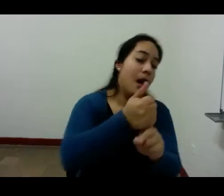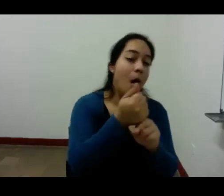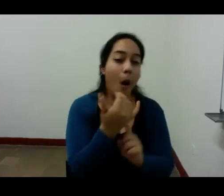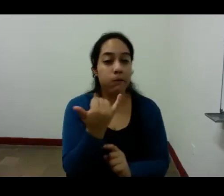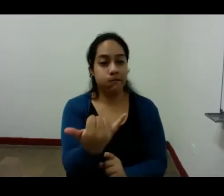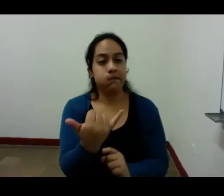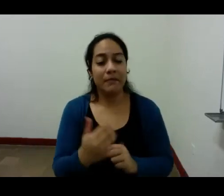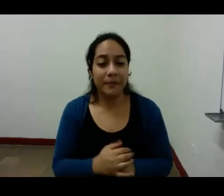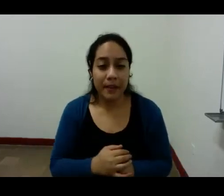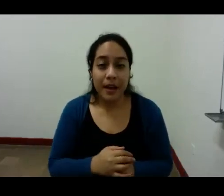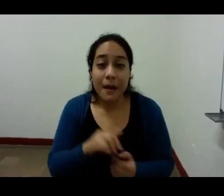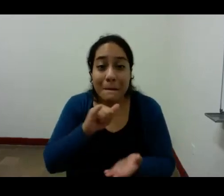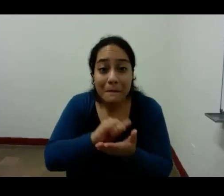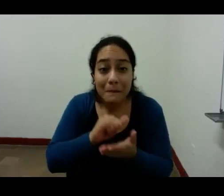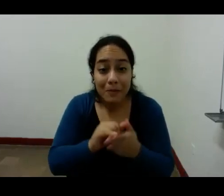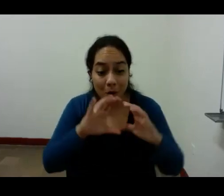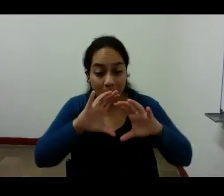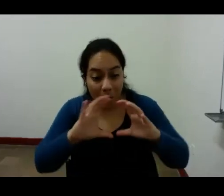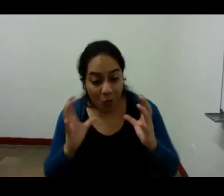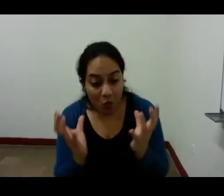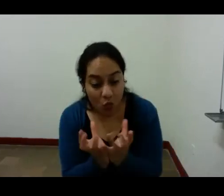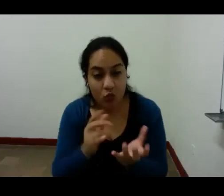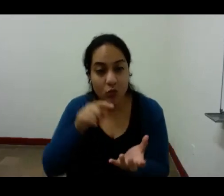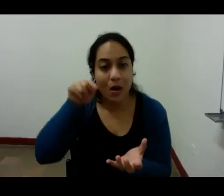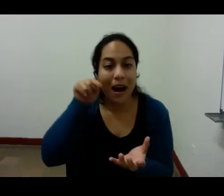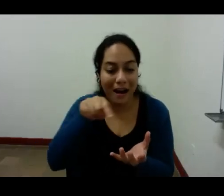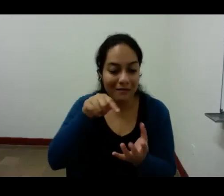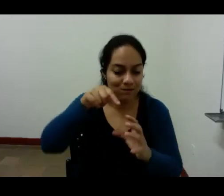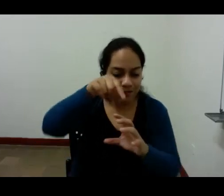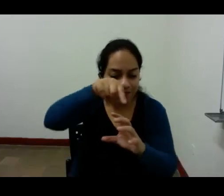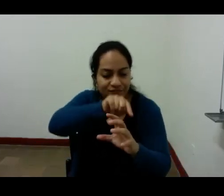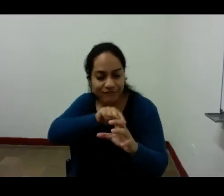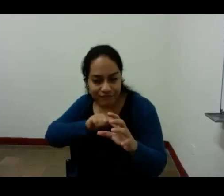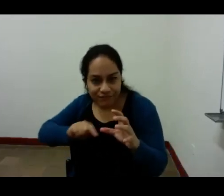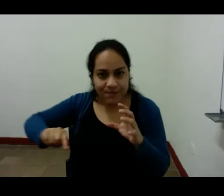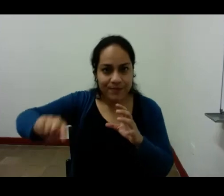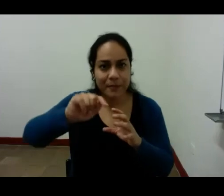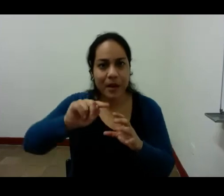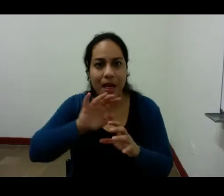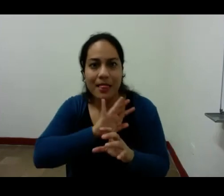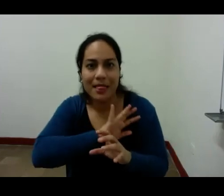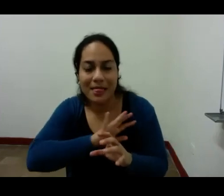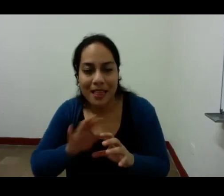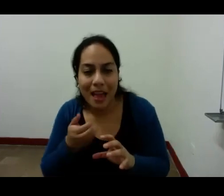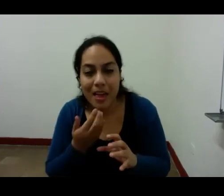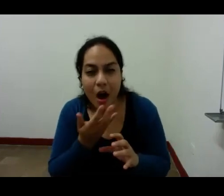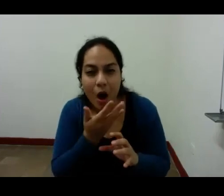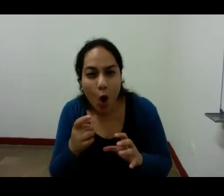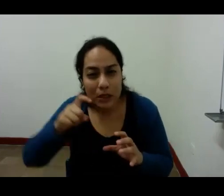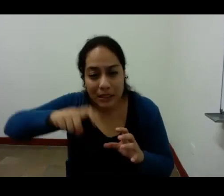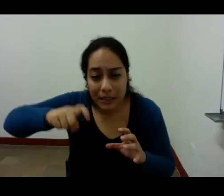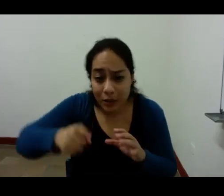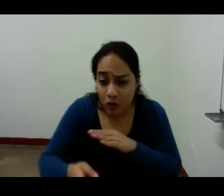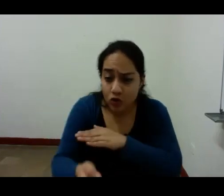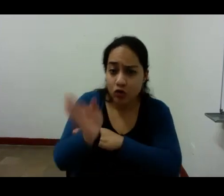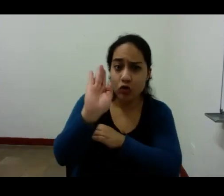este es el único ascetismo posible no hay en él ni un dios